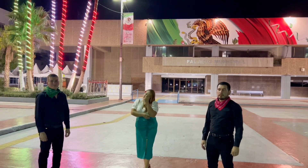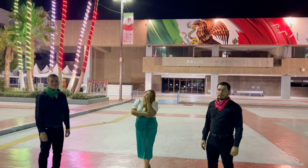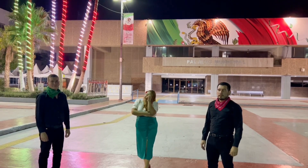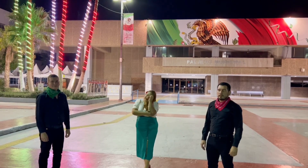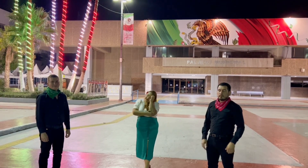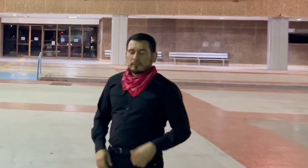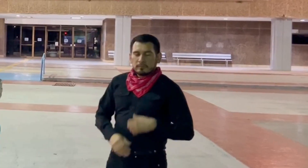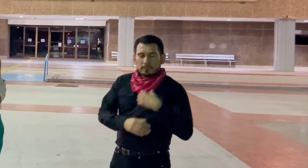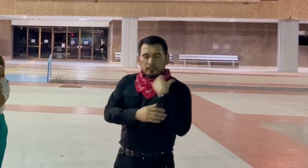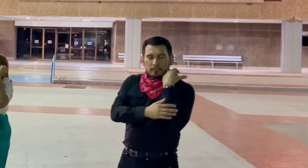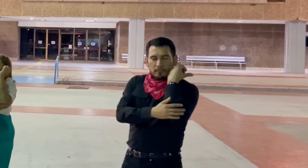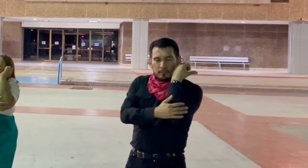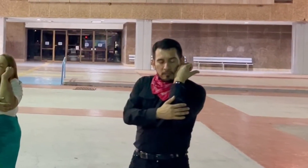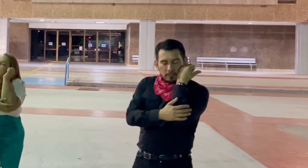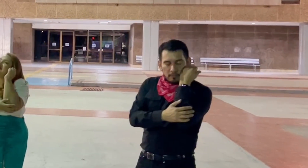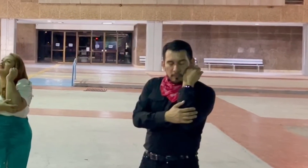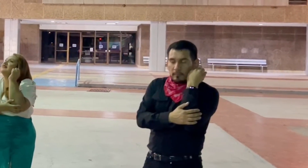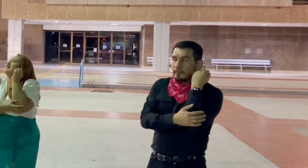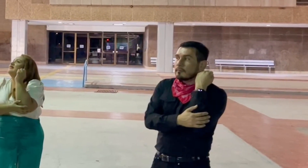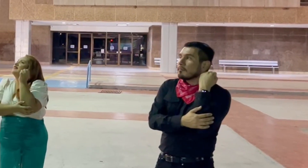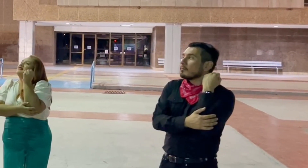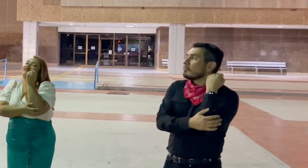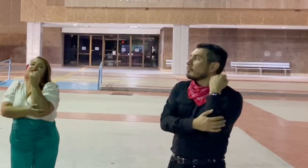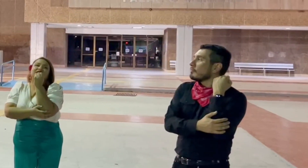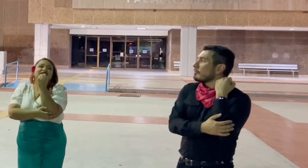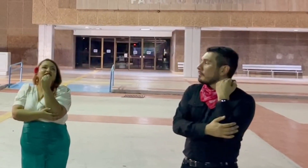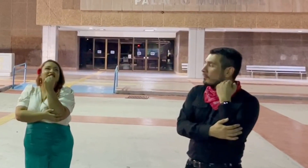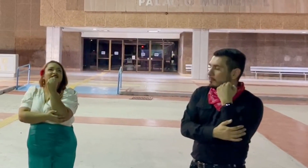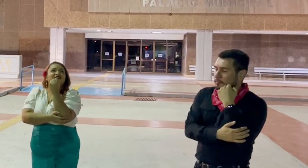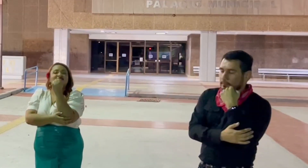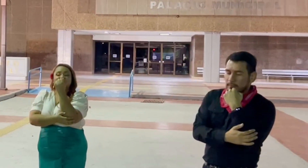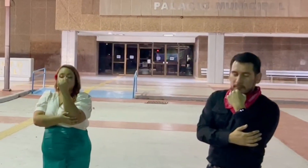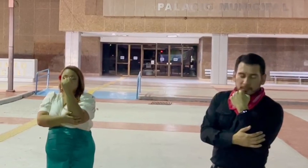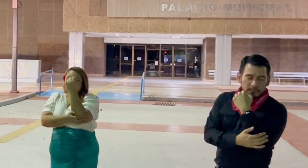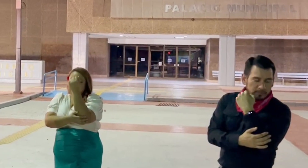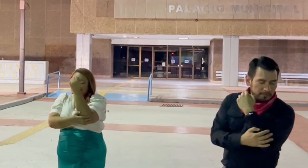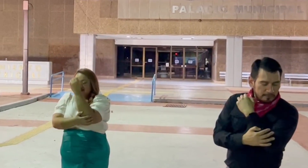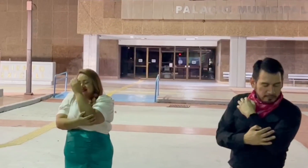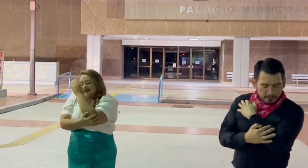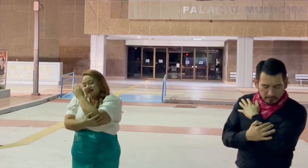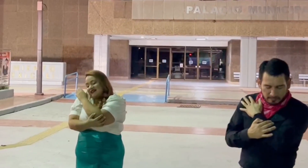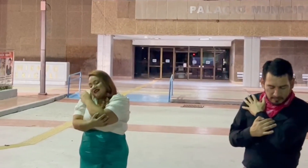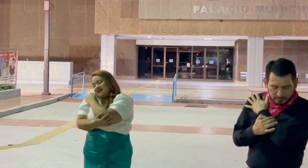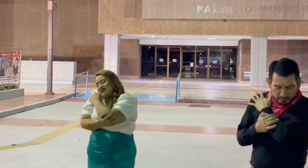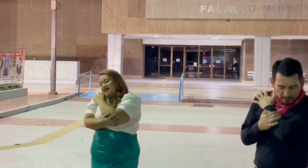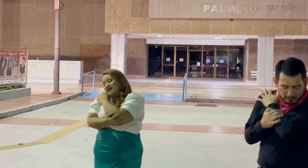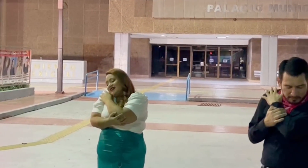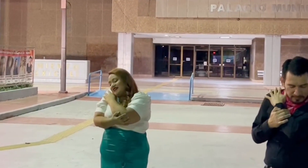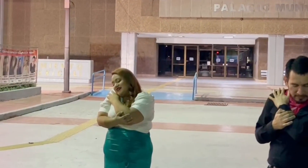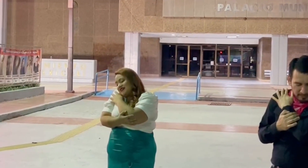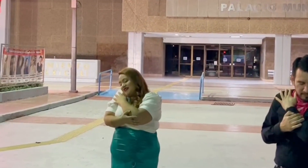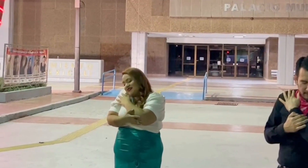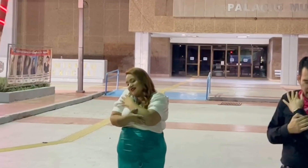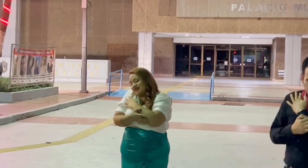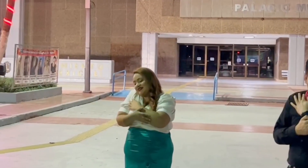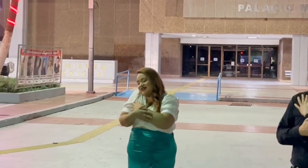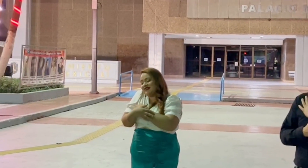Amanece otra vez Entre tus brazos me